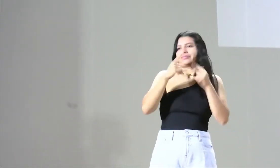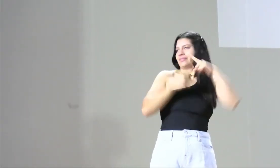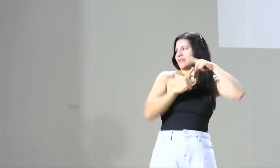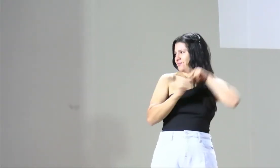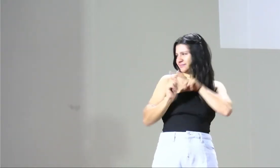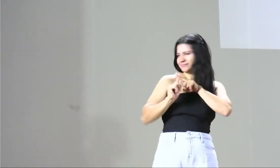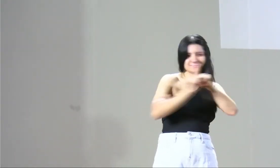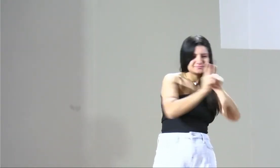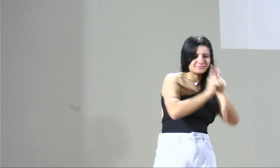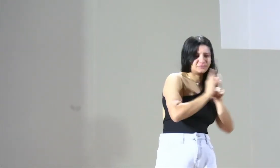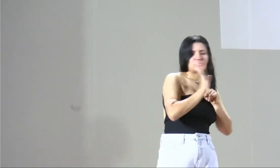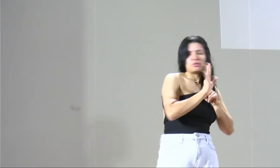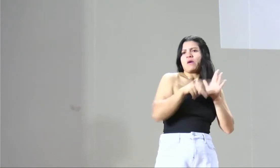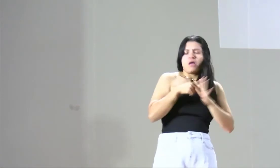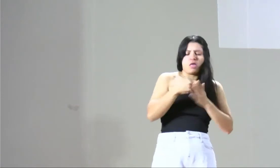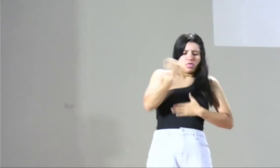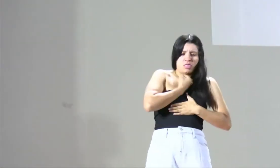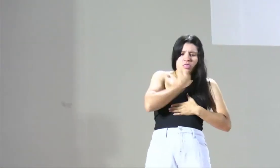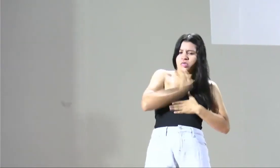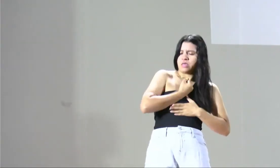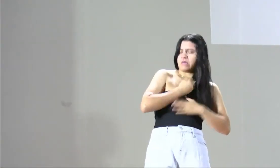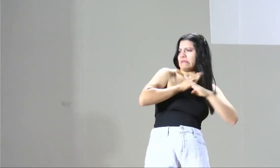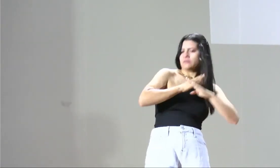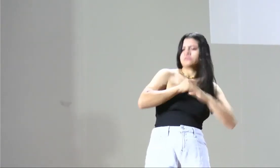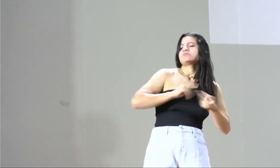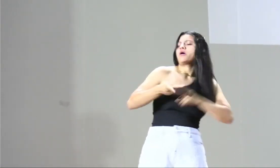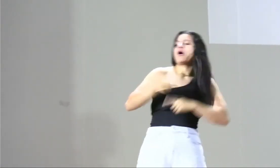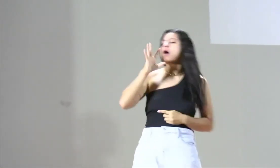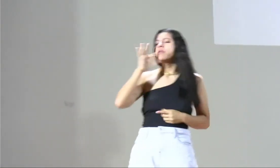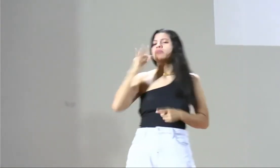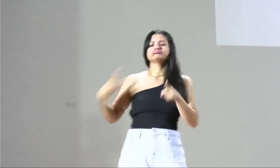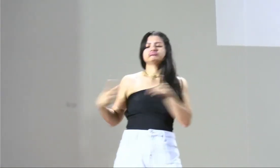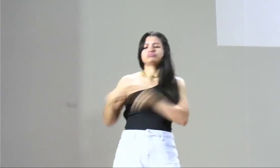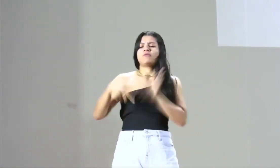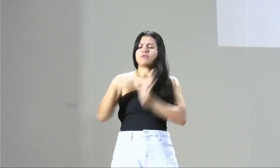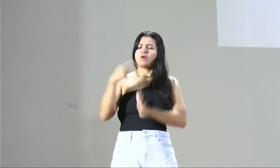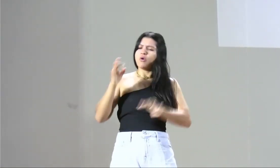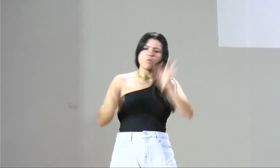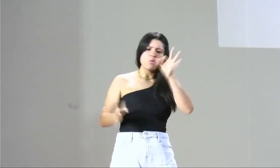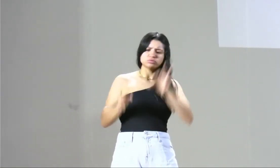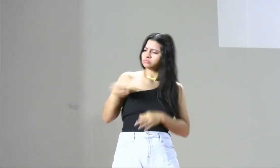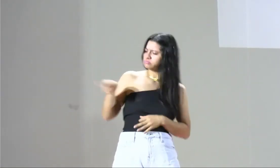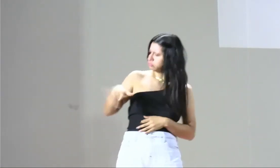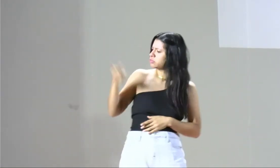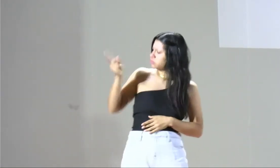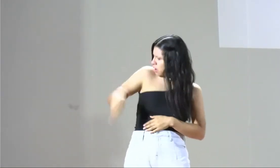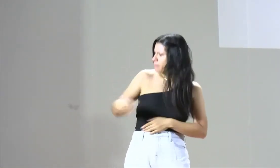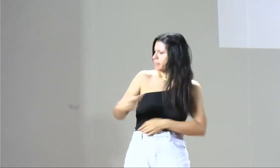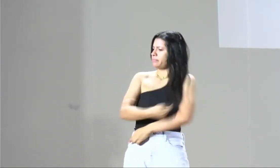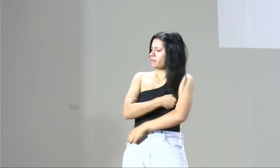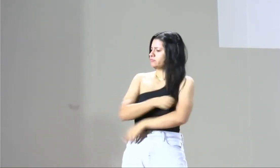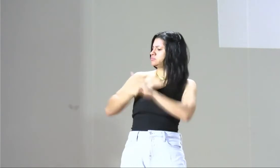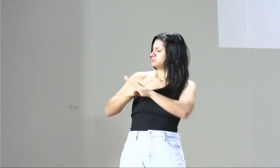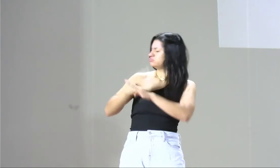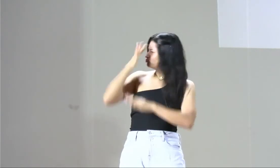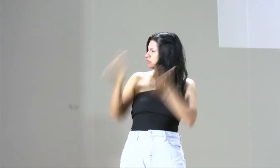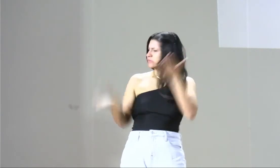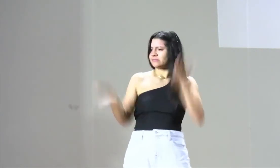las mujeres decidimos de pronto con qué planificar, ya sea con Yadel, con Pomeroy, bueno, con diferentes métodos, pero